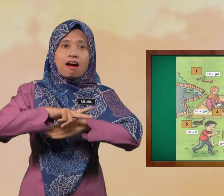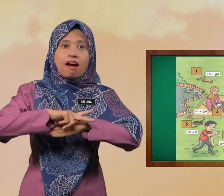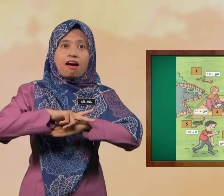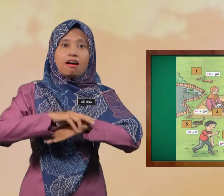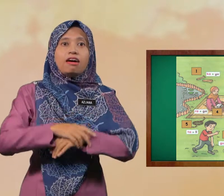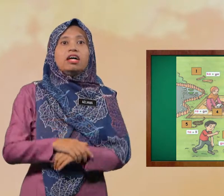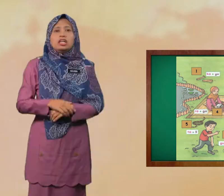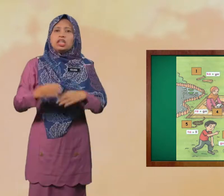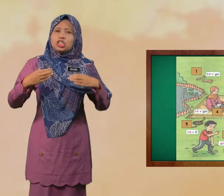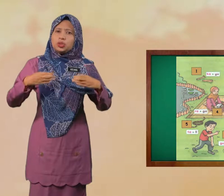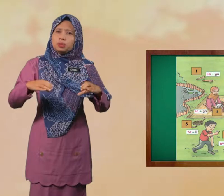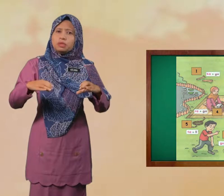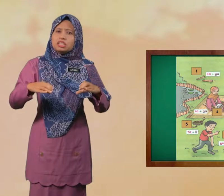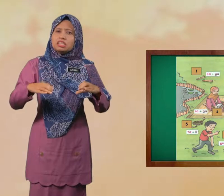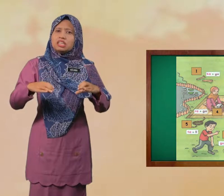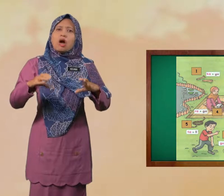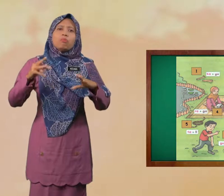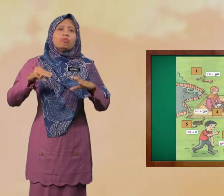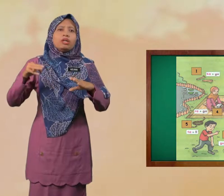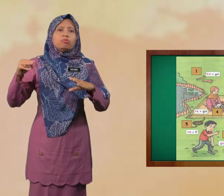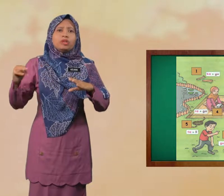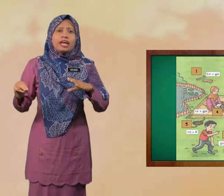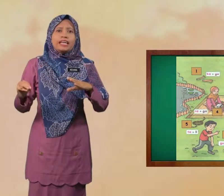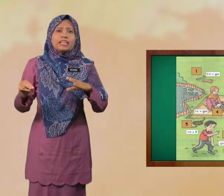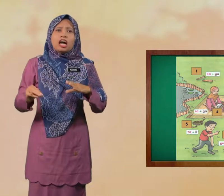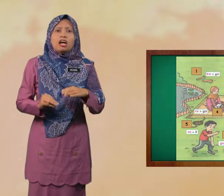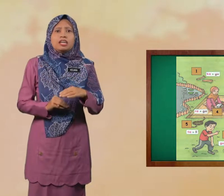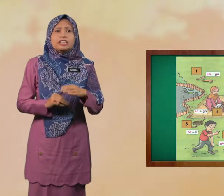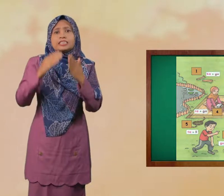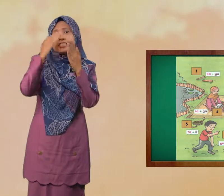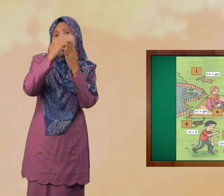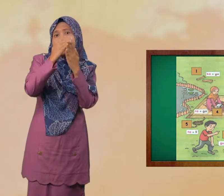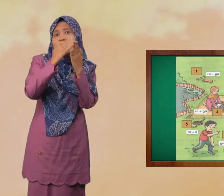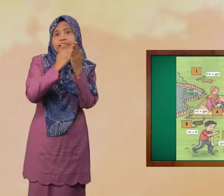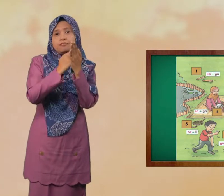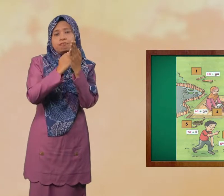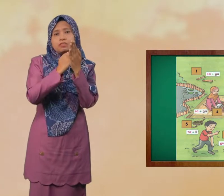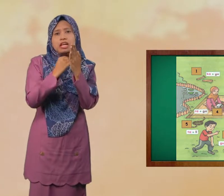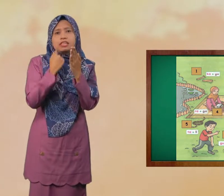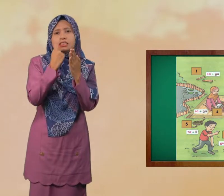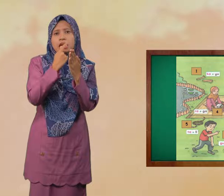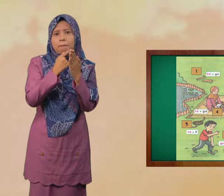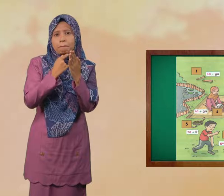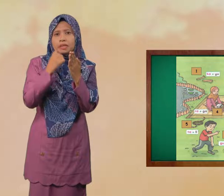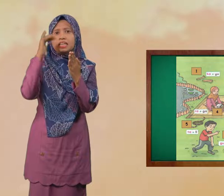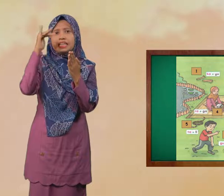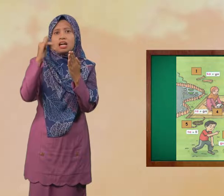Cuba Murid-murid Senaraikan Siapa Yang